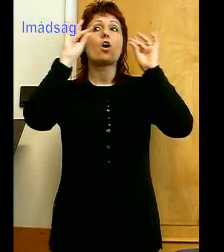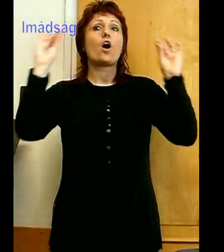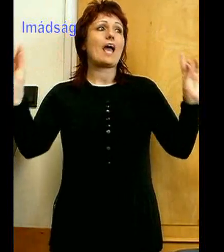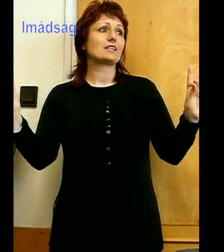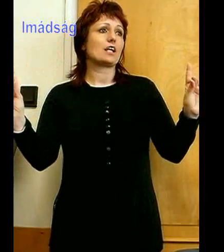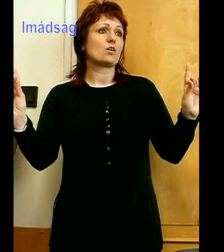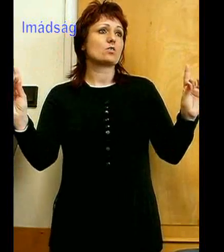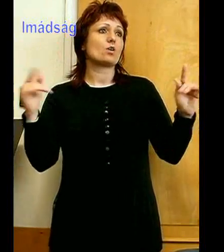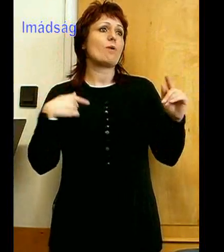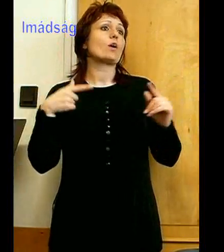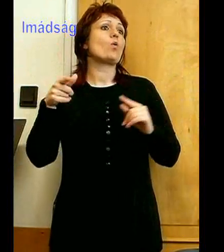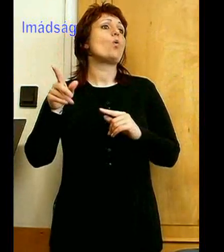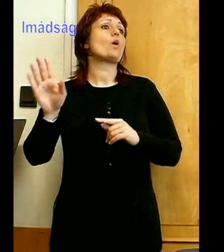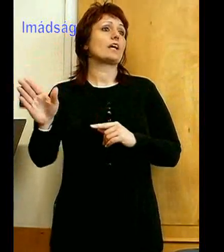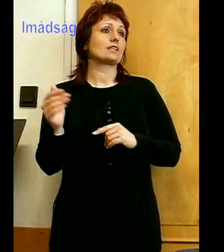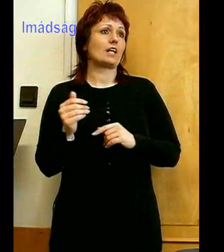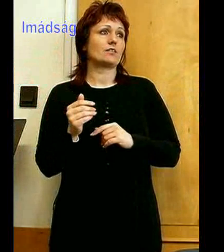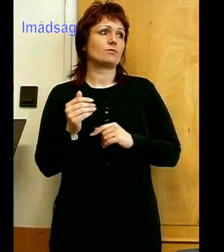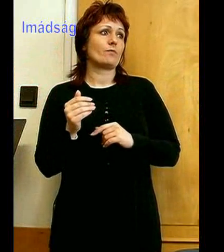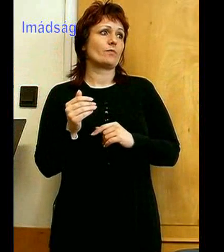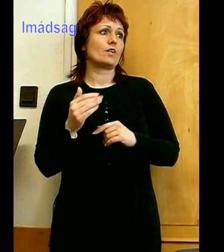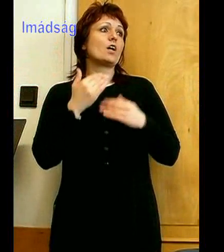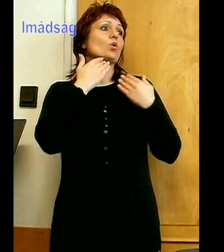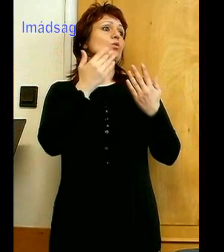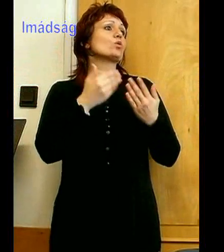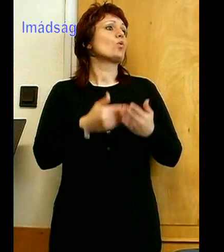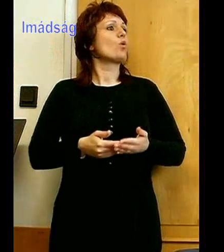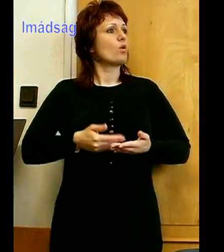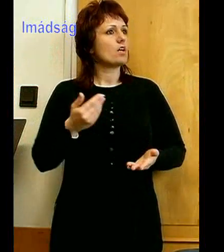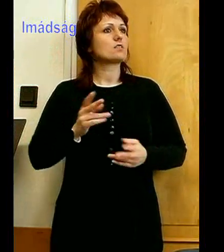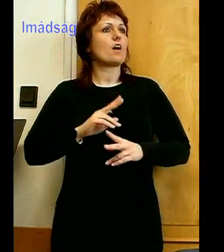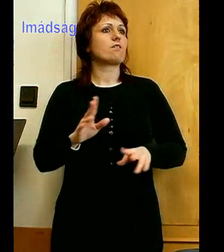Köszönjük, hogy gazdag vagy a kegyelemben, és bővölködsz a megbocsátásban.